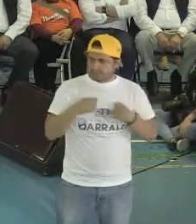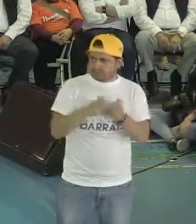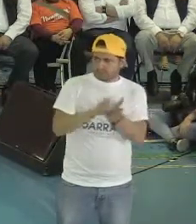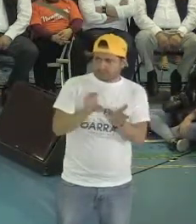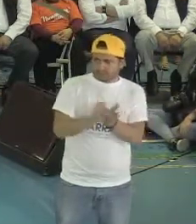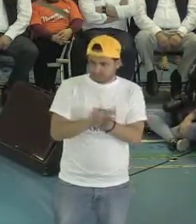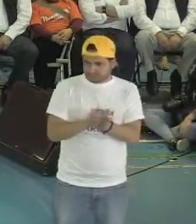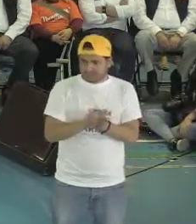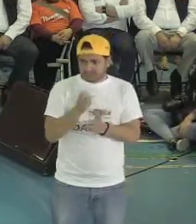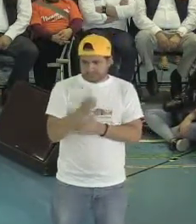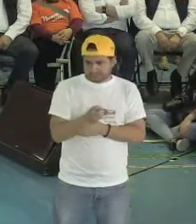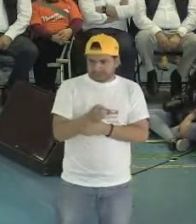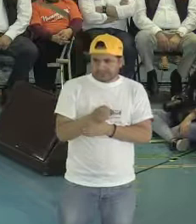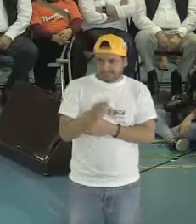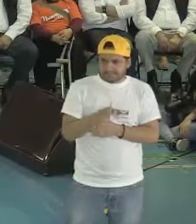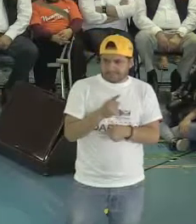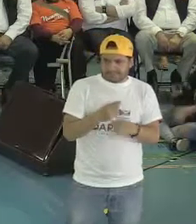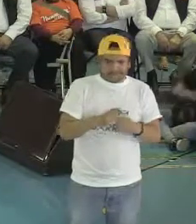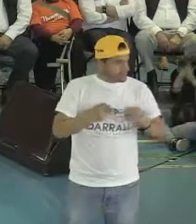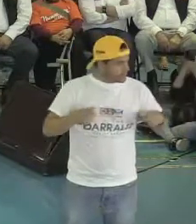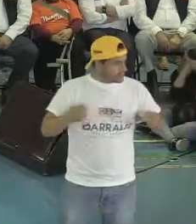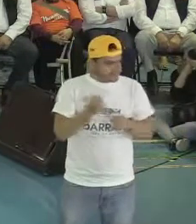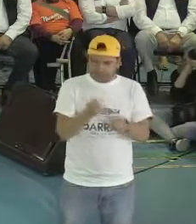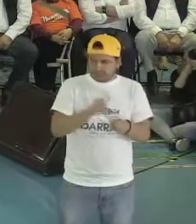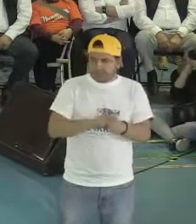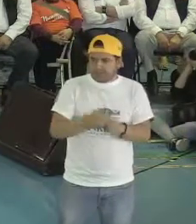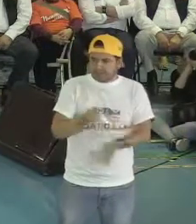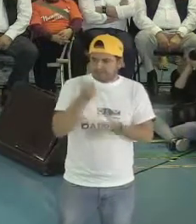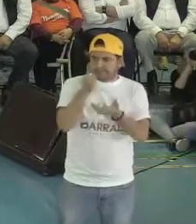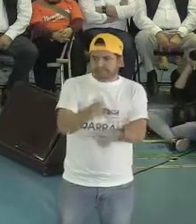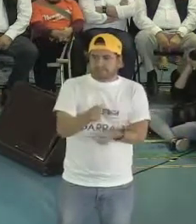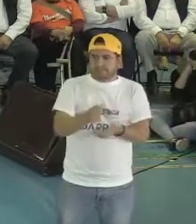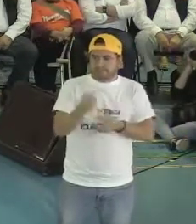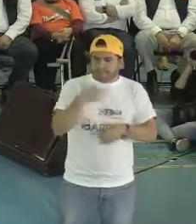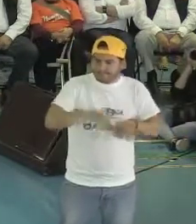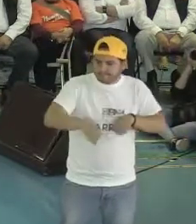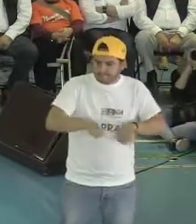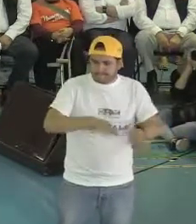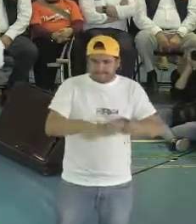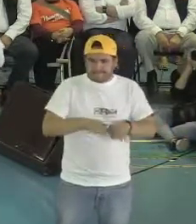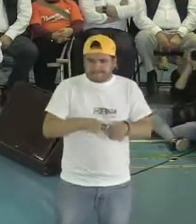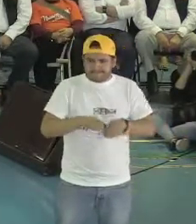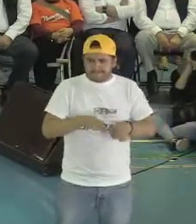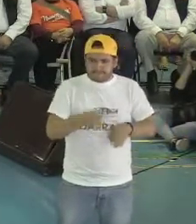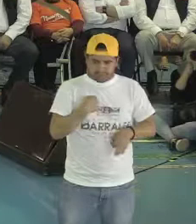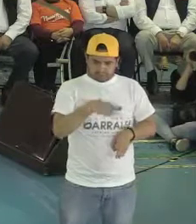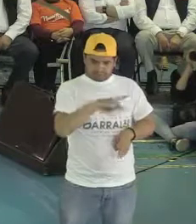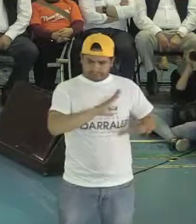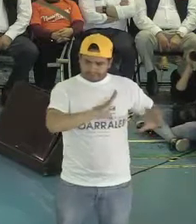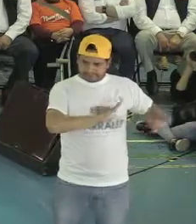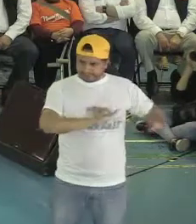Por eso la Secretaría de Desarrollo Económico vamos a trabajar para que haya capacitación para el